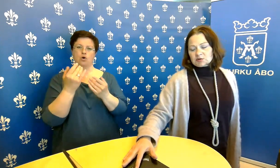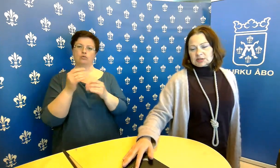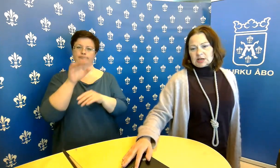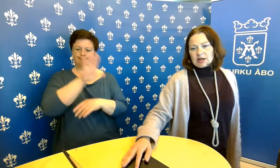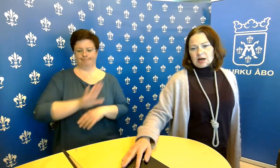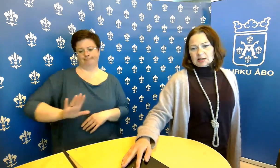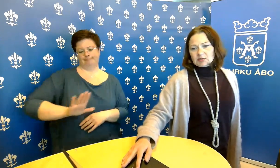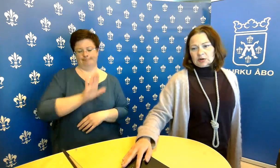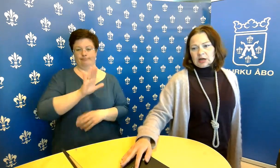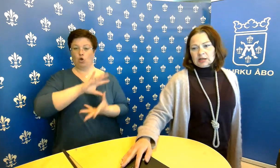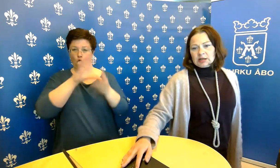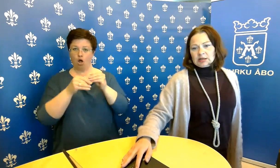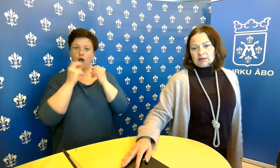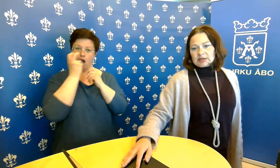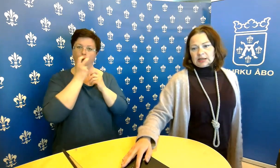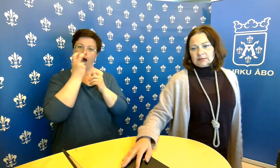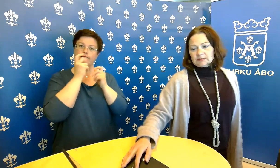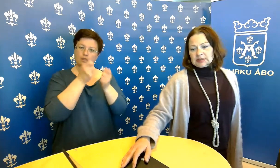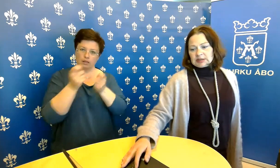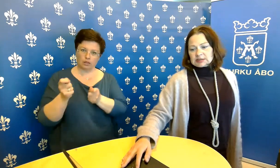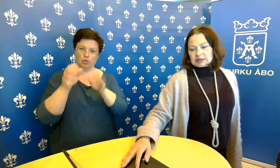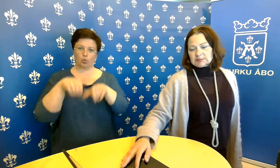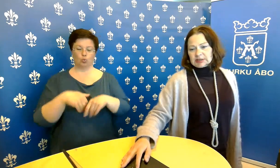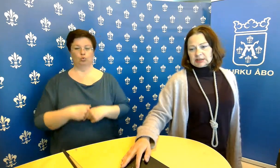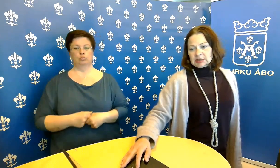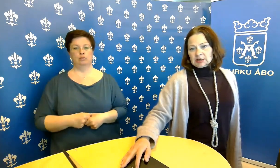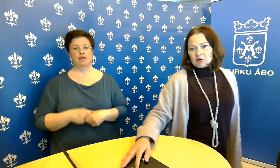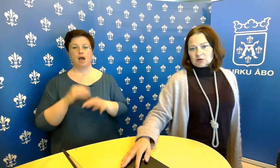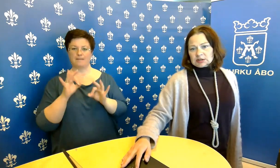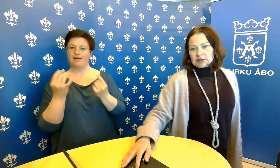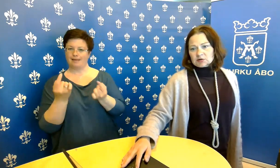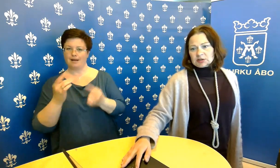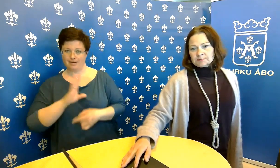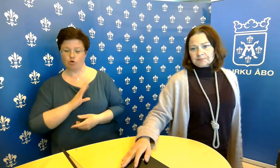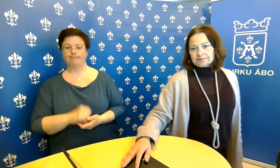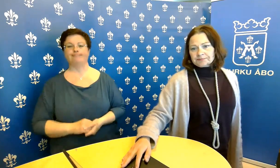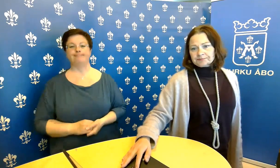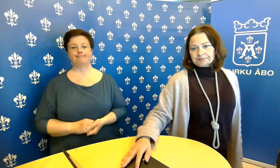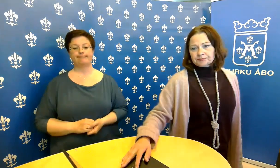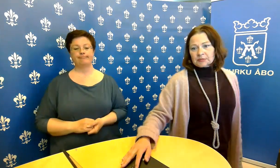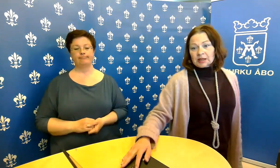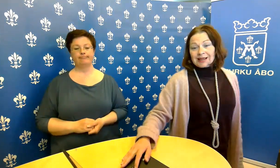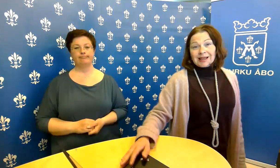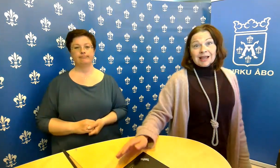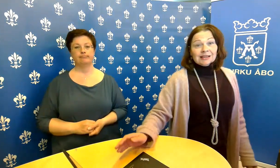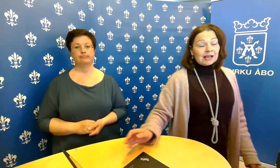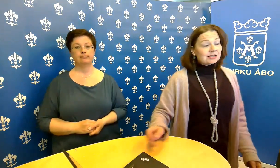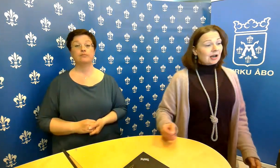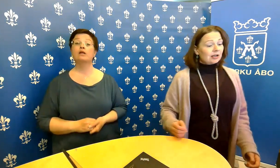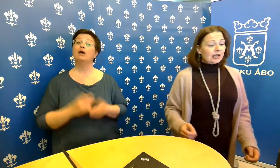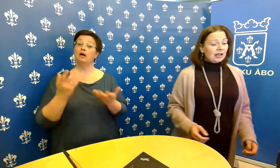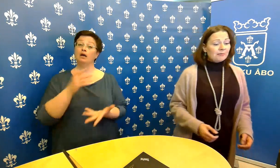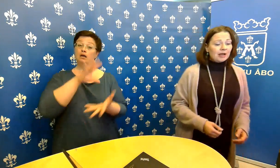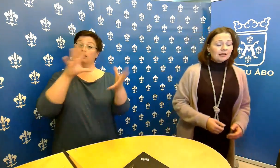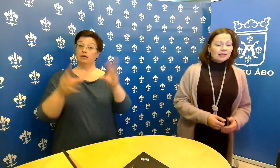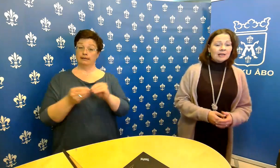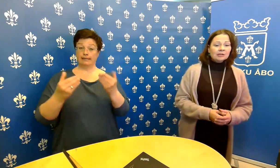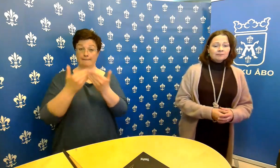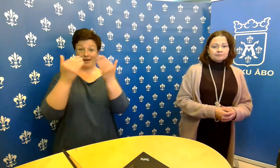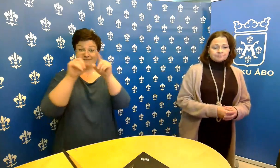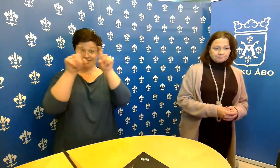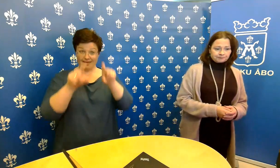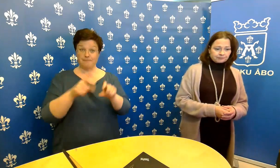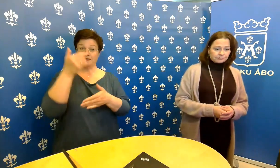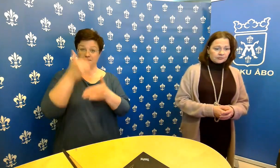kokonaisuudessaan haettu. Ja mikä tilanne on siltä osin. Tässä oli nämä tämän päivän